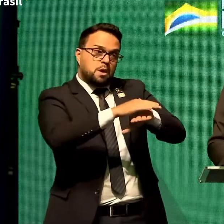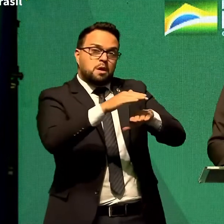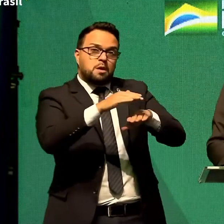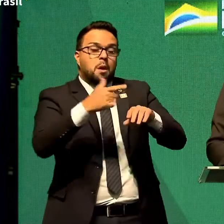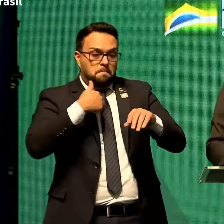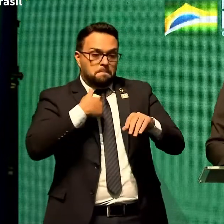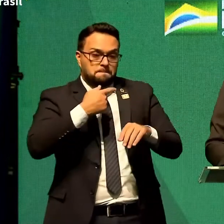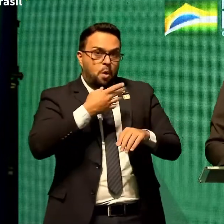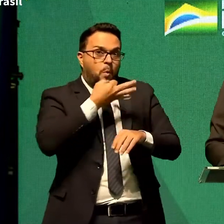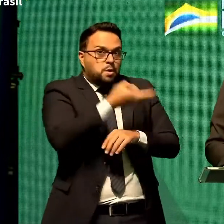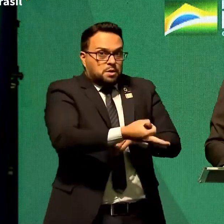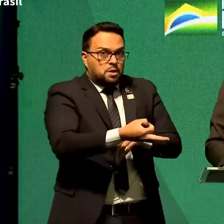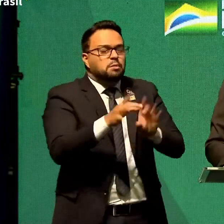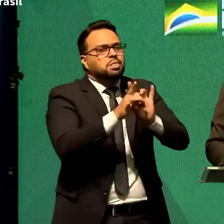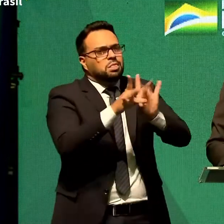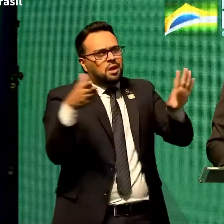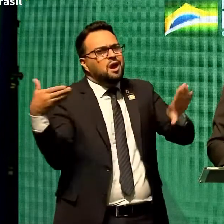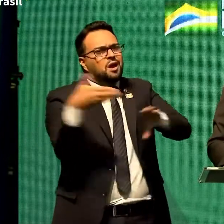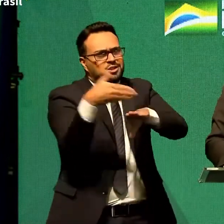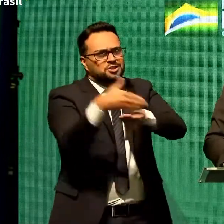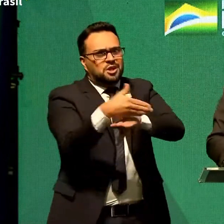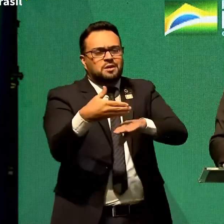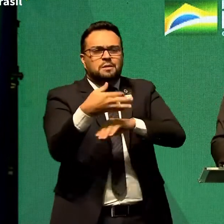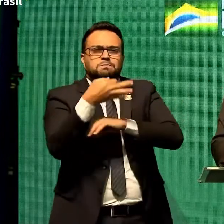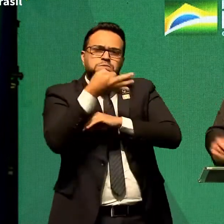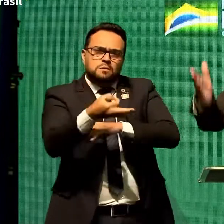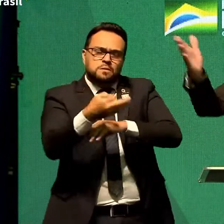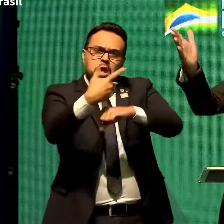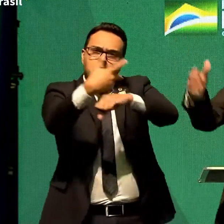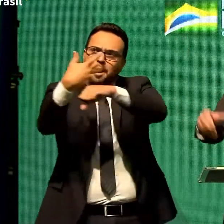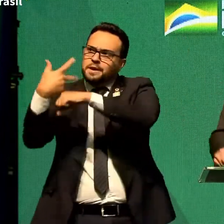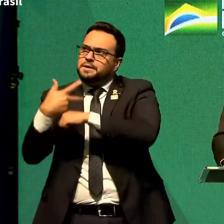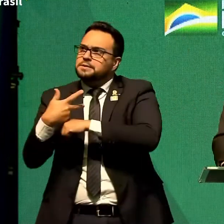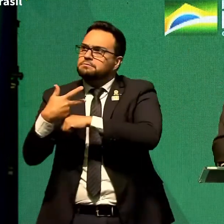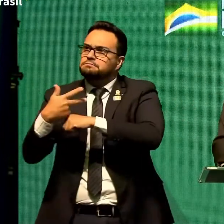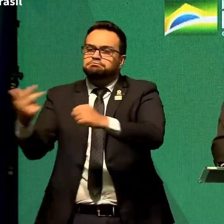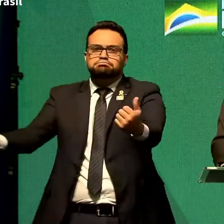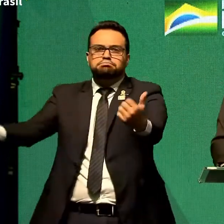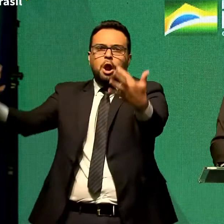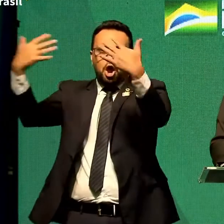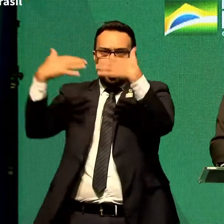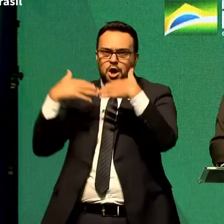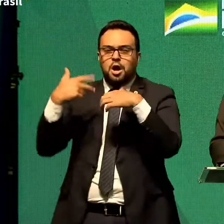imprensa entra. Ele falou, se por você entra, para mim também entra. E está aqui a nossa imprensa.